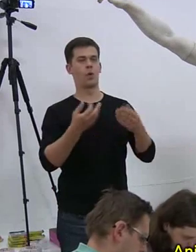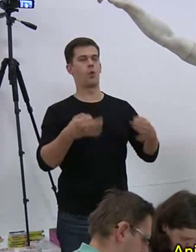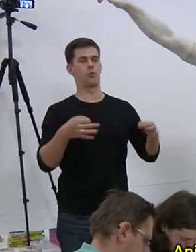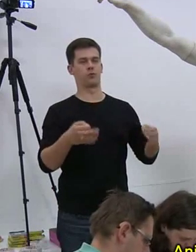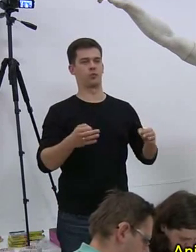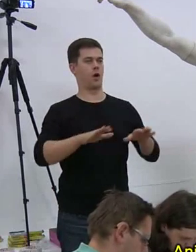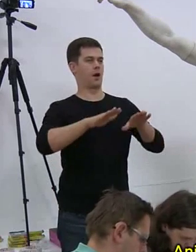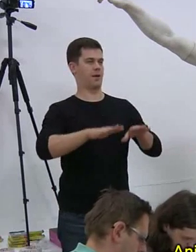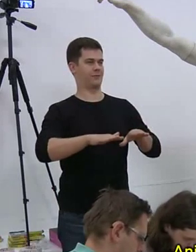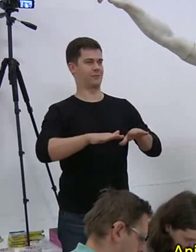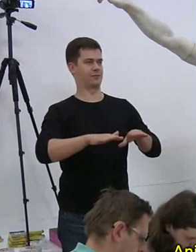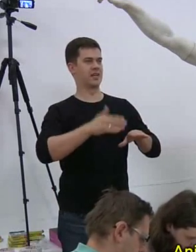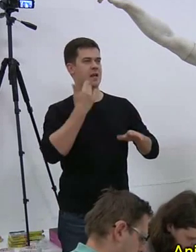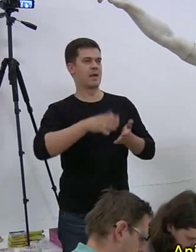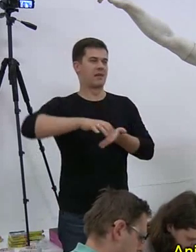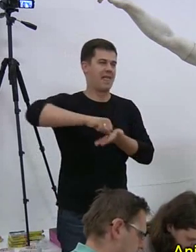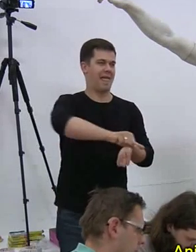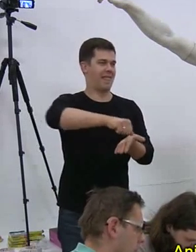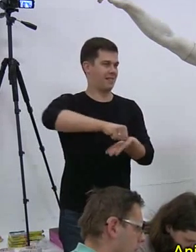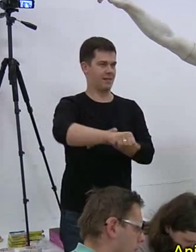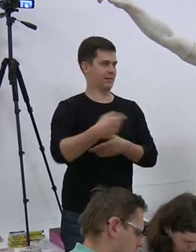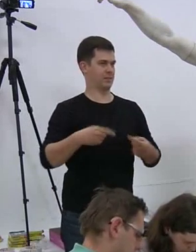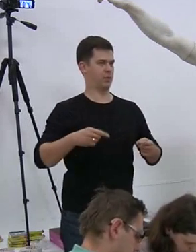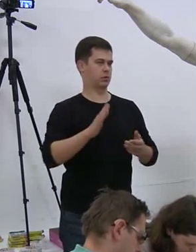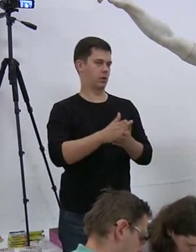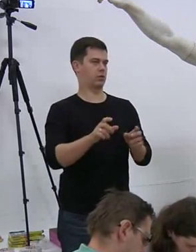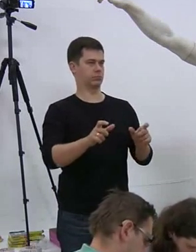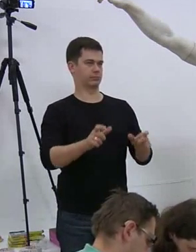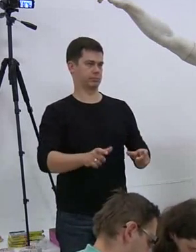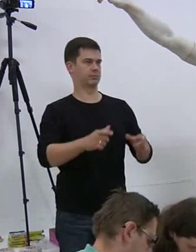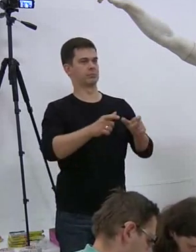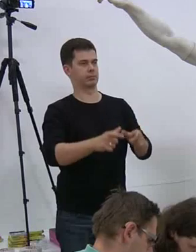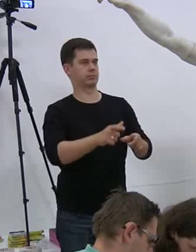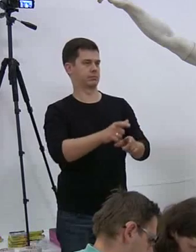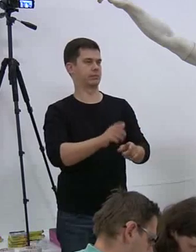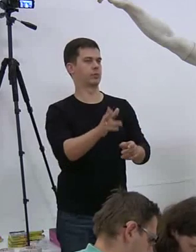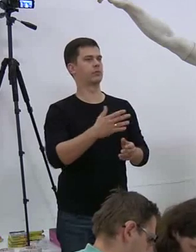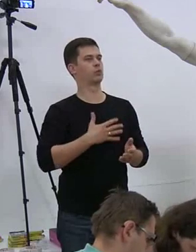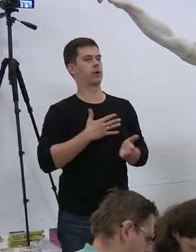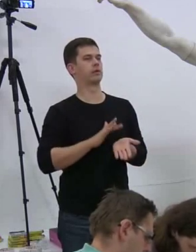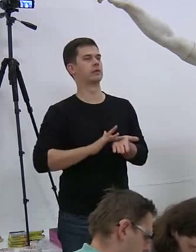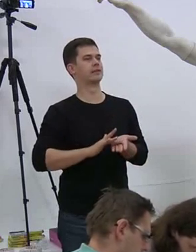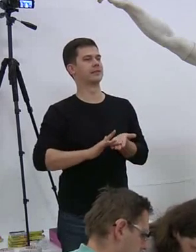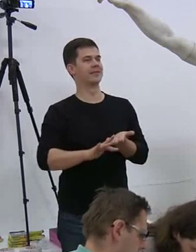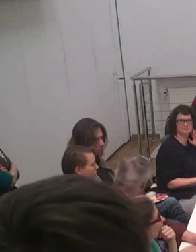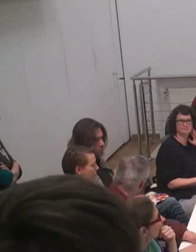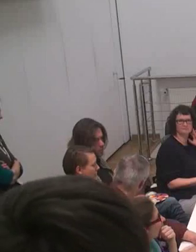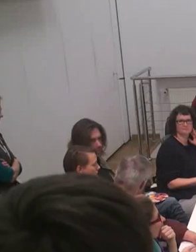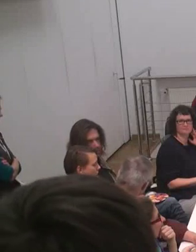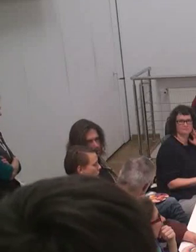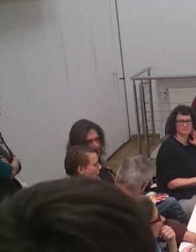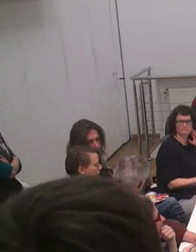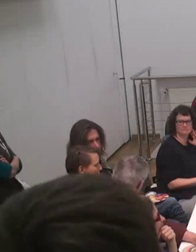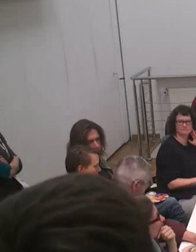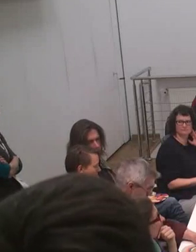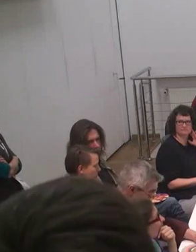Ania nie rozsmarowywała ich po okręgu, więc one są takie bardzo czyste, przestrzenne, bardzo jasne. Więc